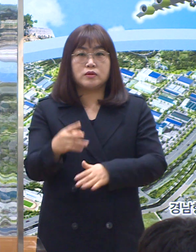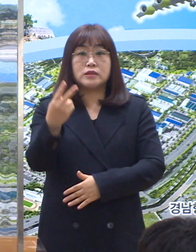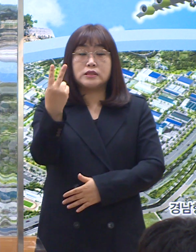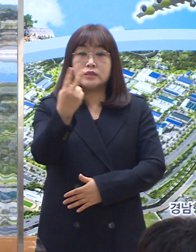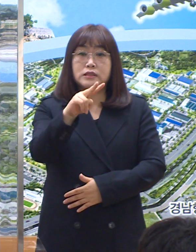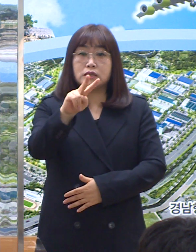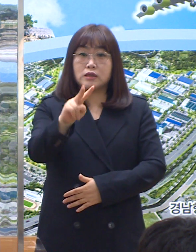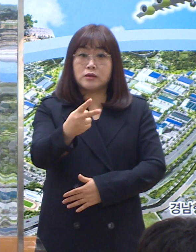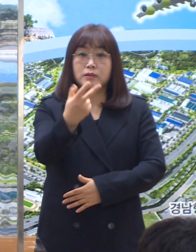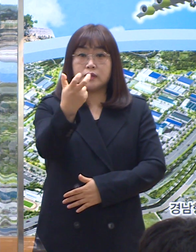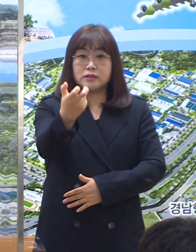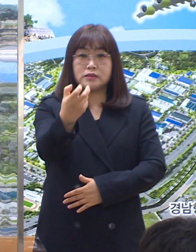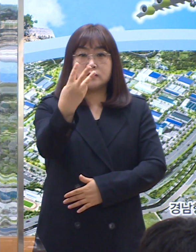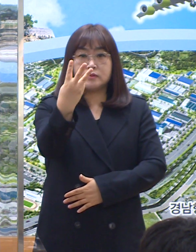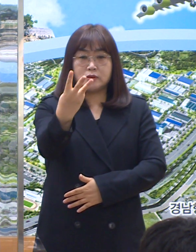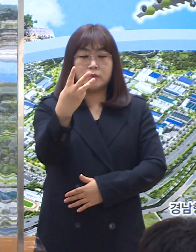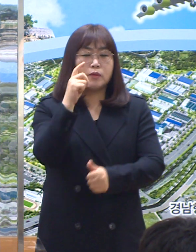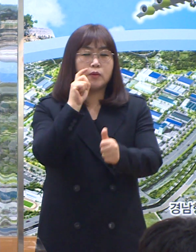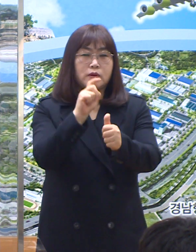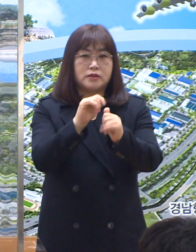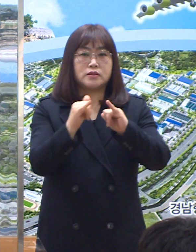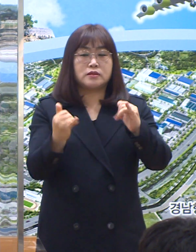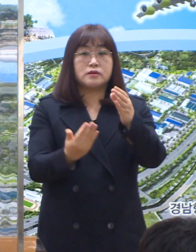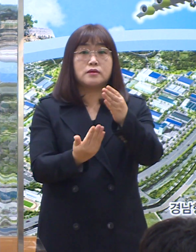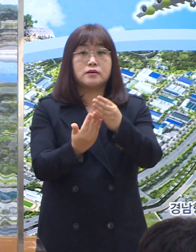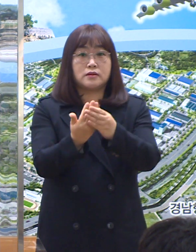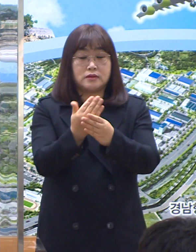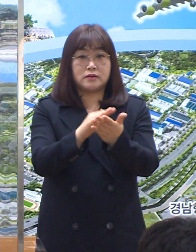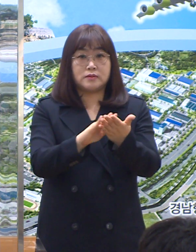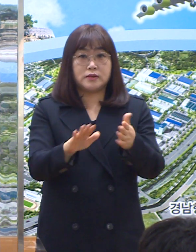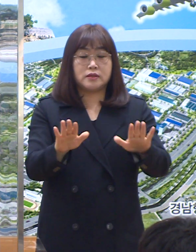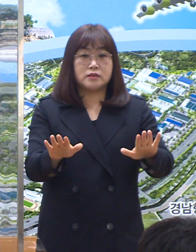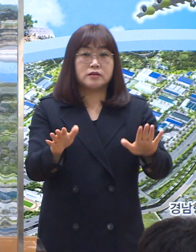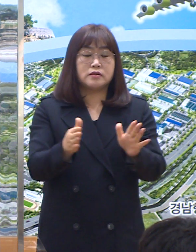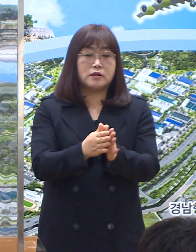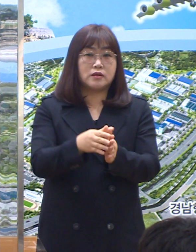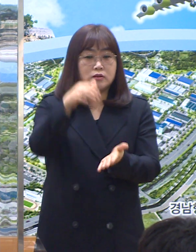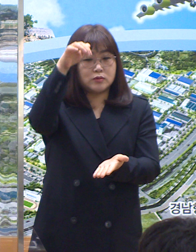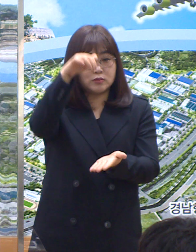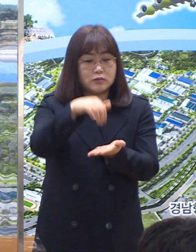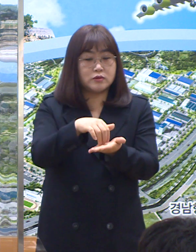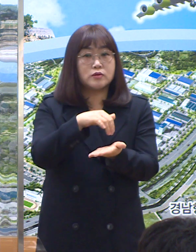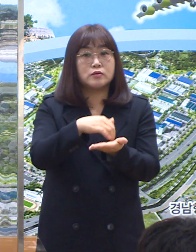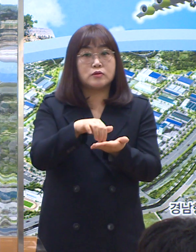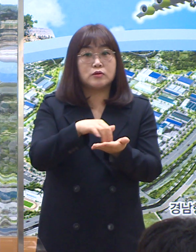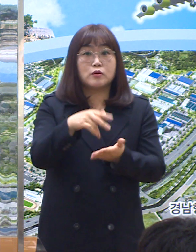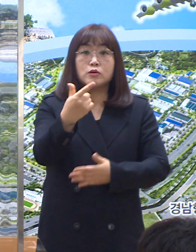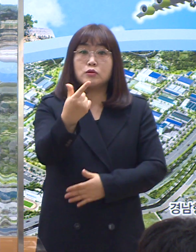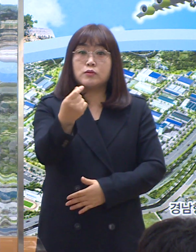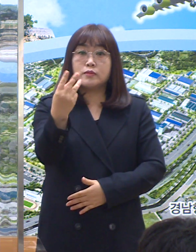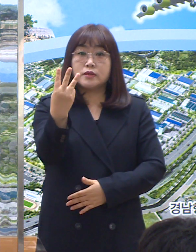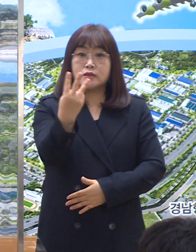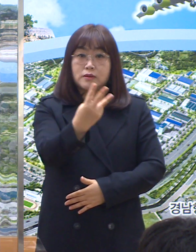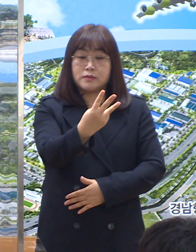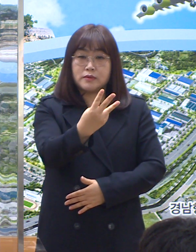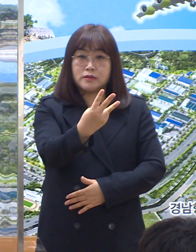,273명의 확진자가 발생하였습니다. 현재까지 누적 확진자는 6만 3